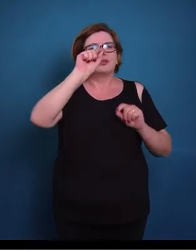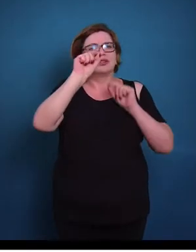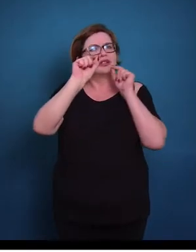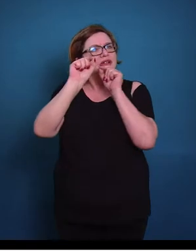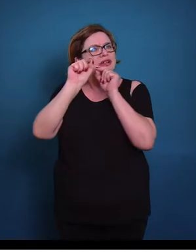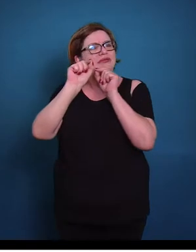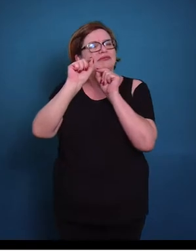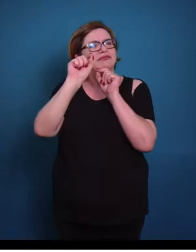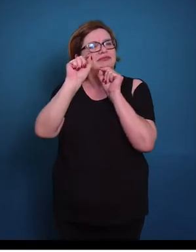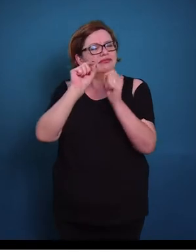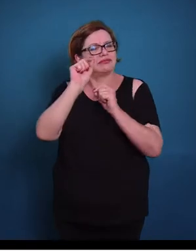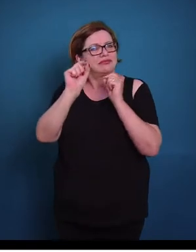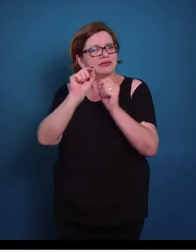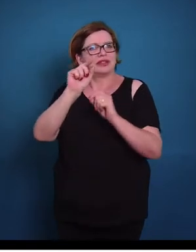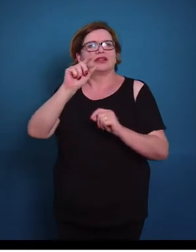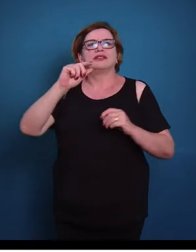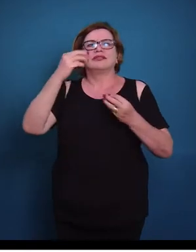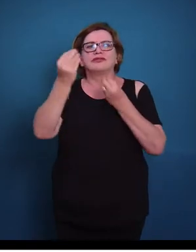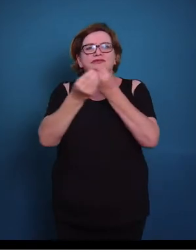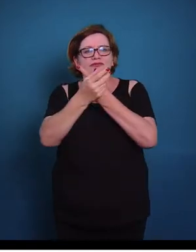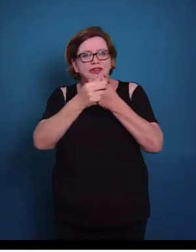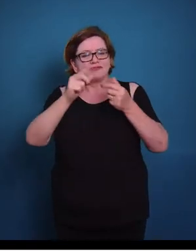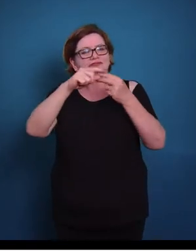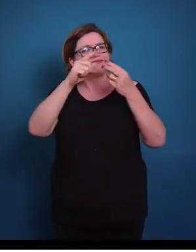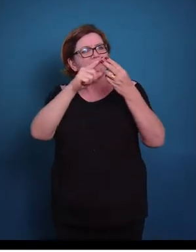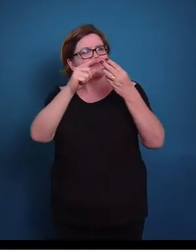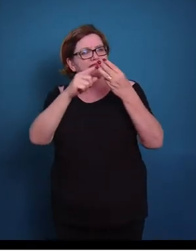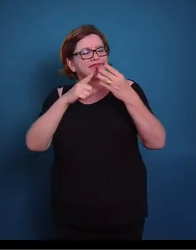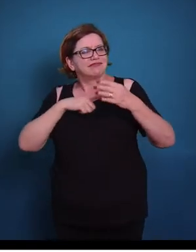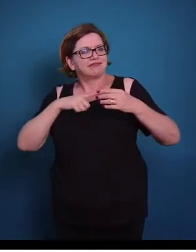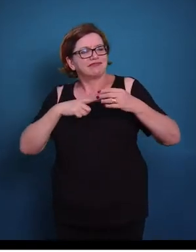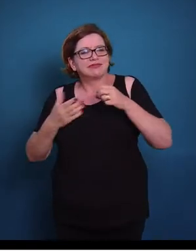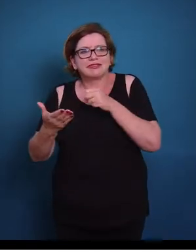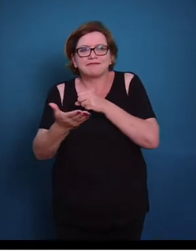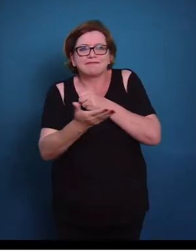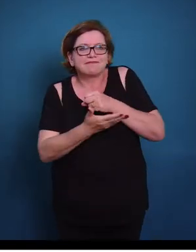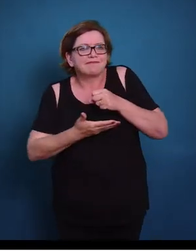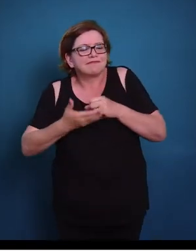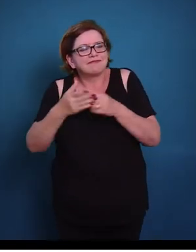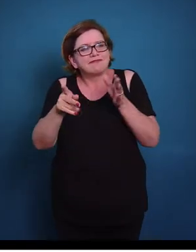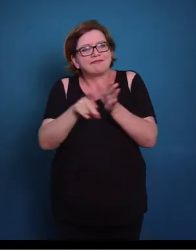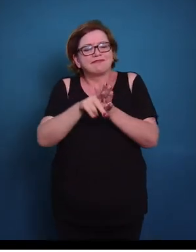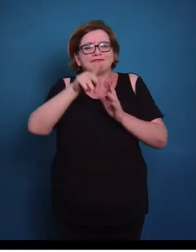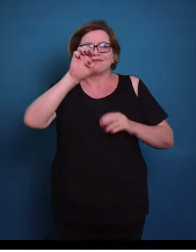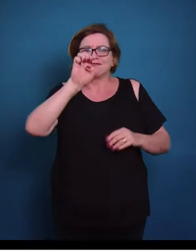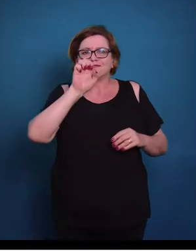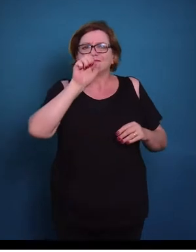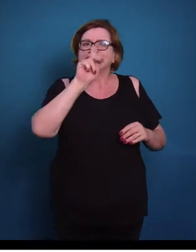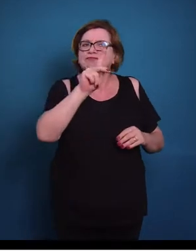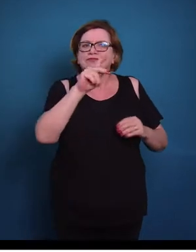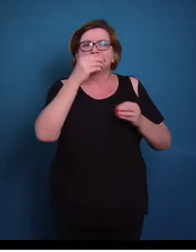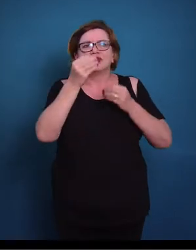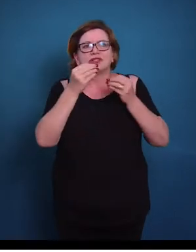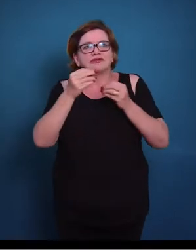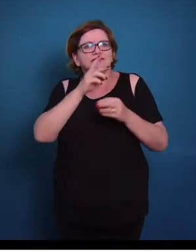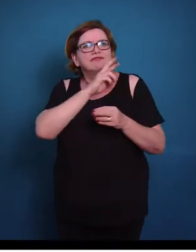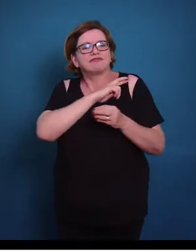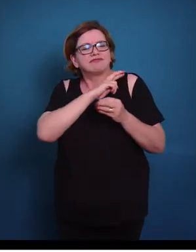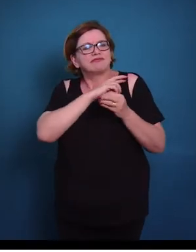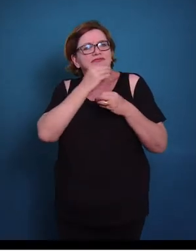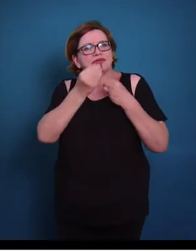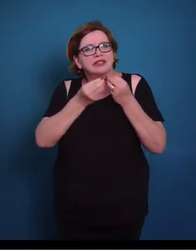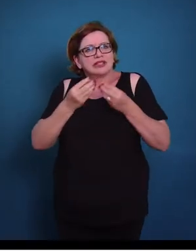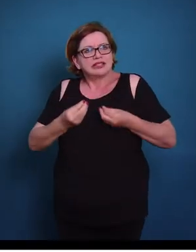glicoproteínas e proteoglicanas, que ela está na base do tecido epitelial. Então qual a função dessa lâmina basal?